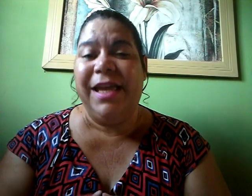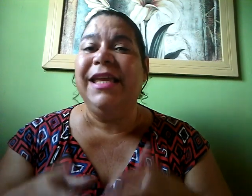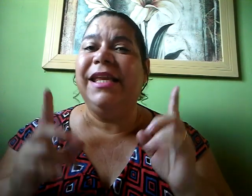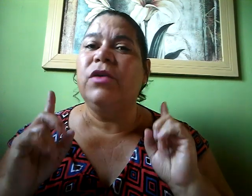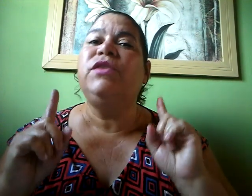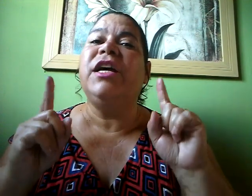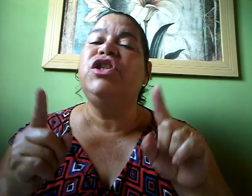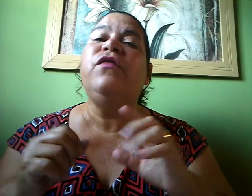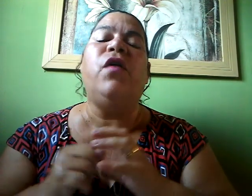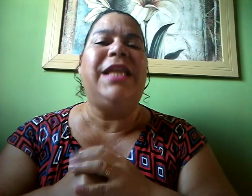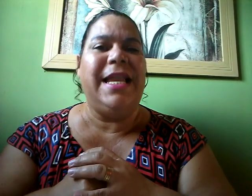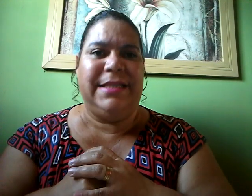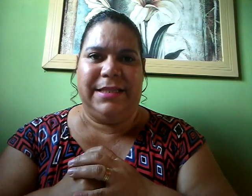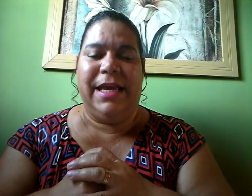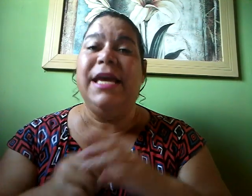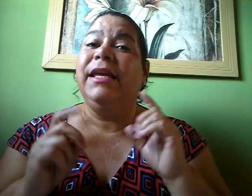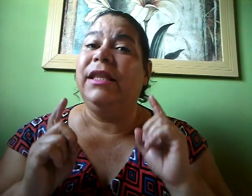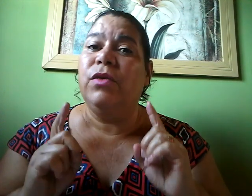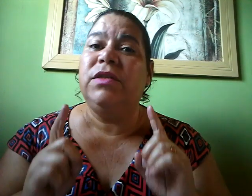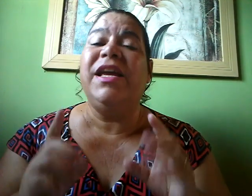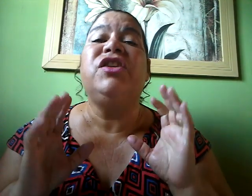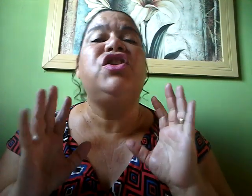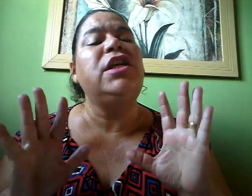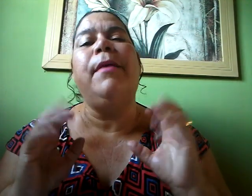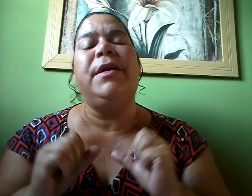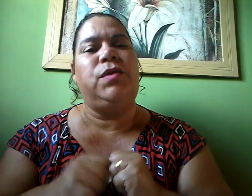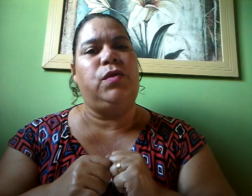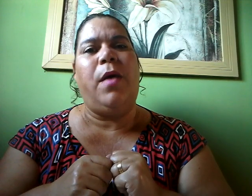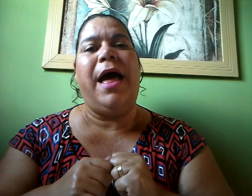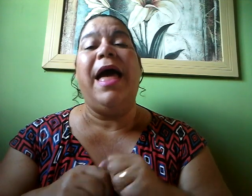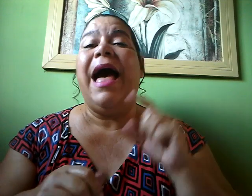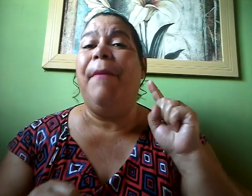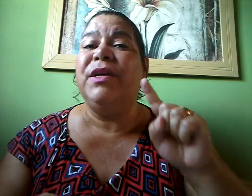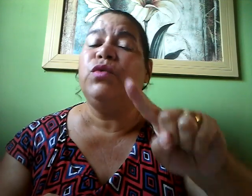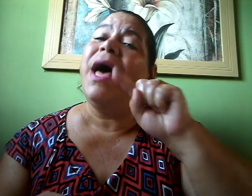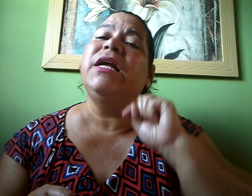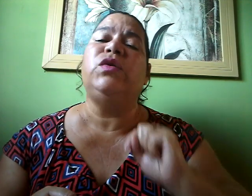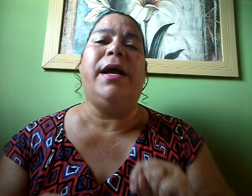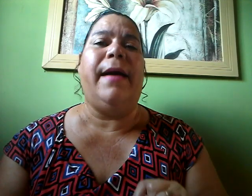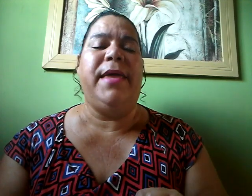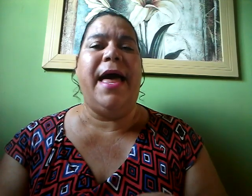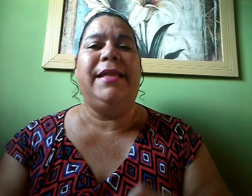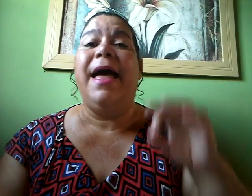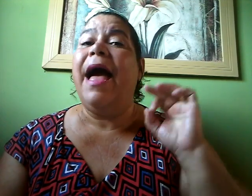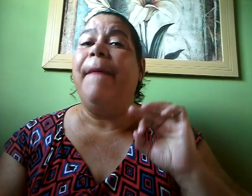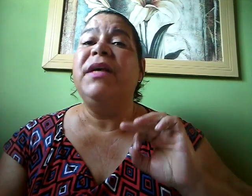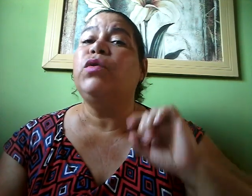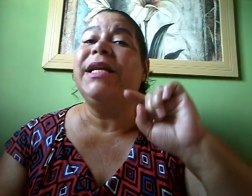Que Deus venha te fortalecer Que Deus venha te abençoar Abençoar na sua caminhada Abençoar